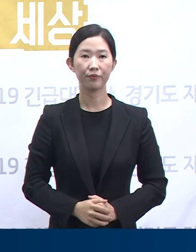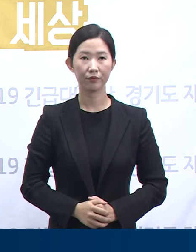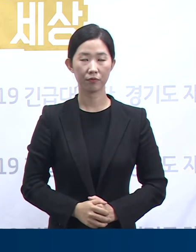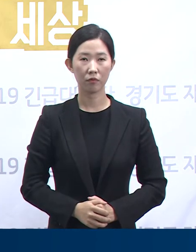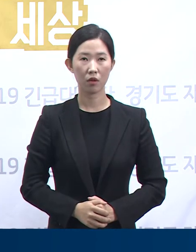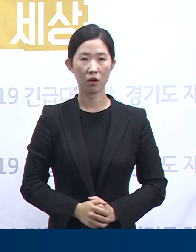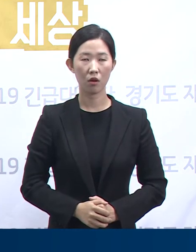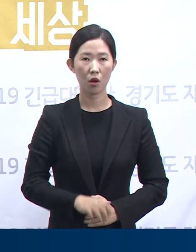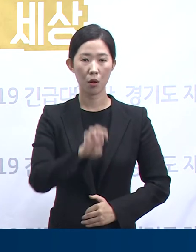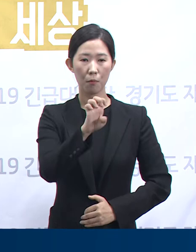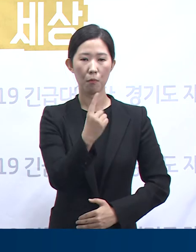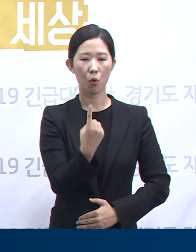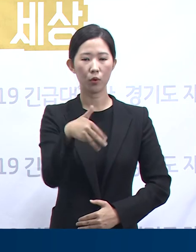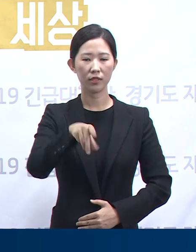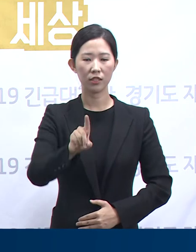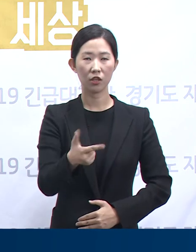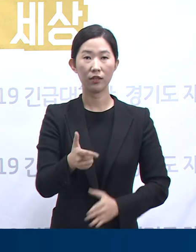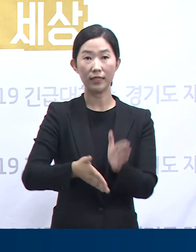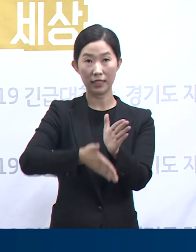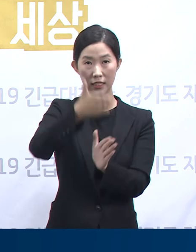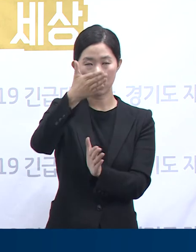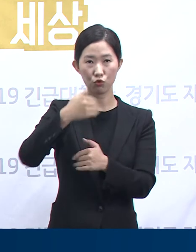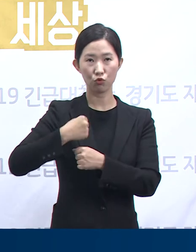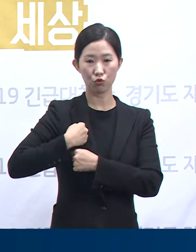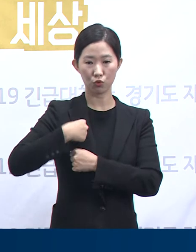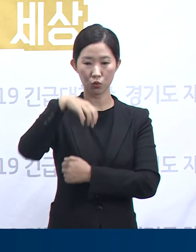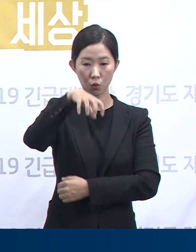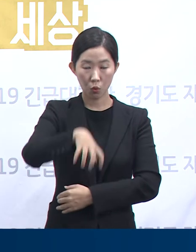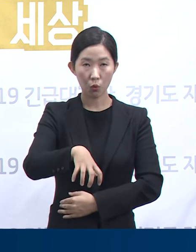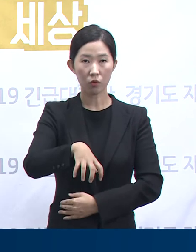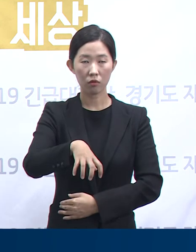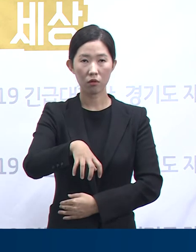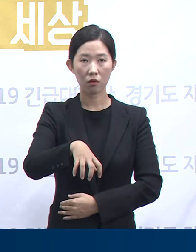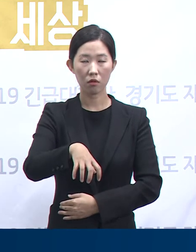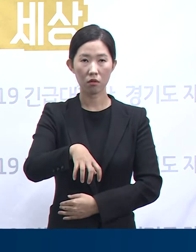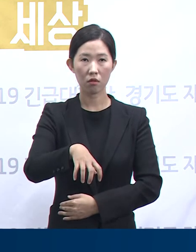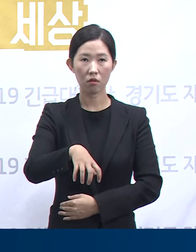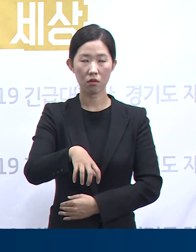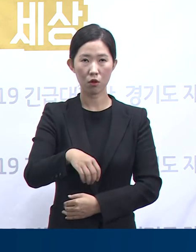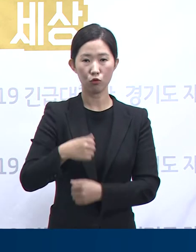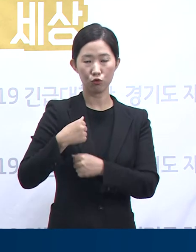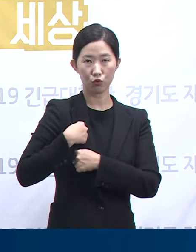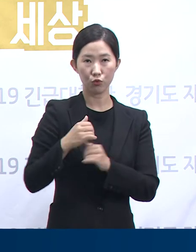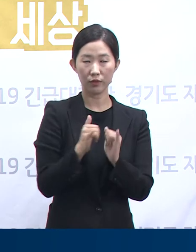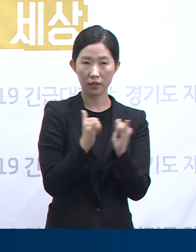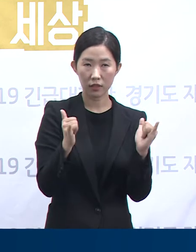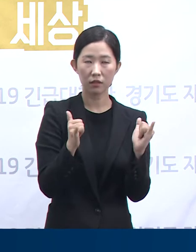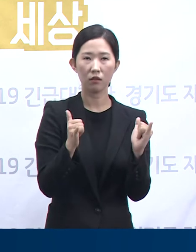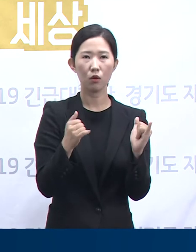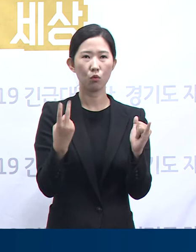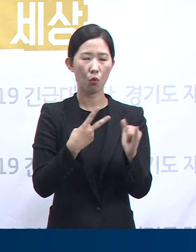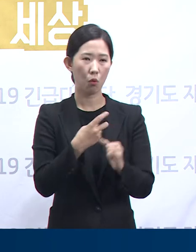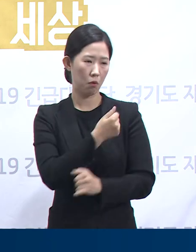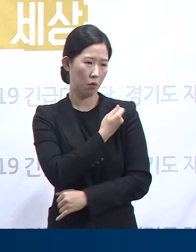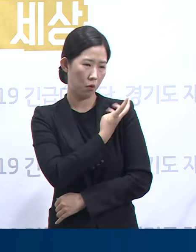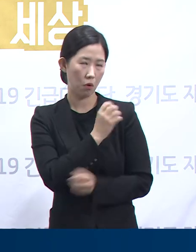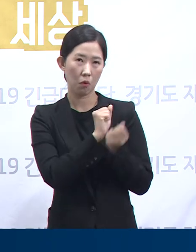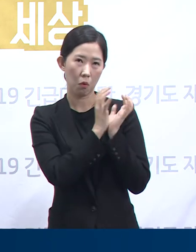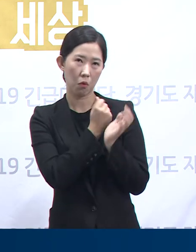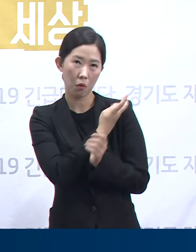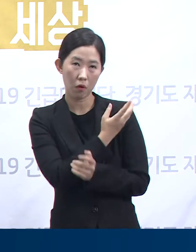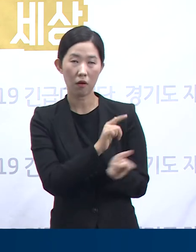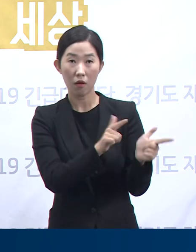군부대에서 오늘 0시 기준 병사, 간부 등 총 12명이 확진 판정을 받았습니다. 금일